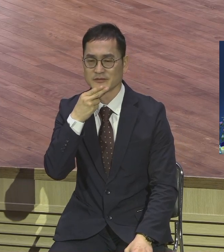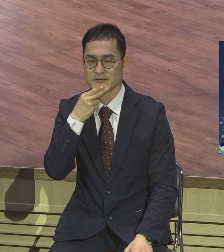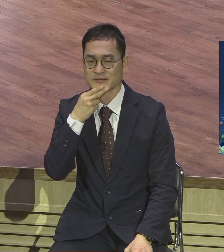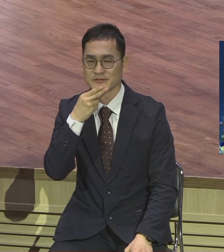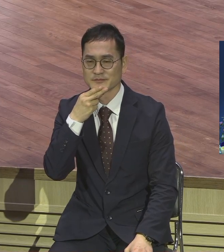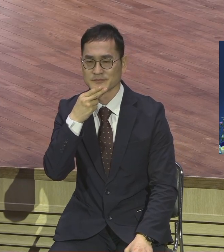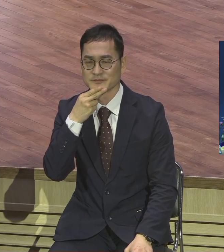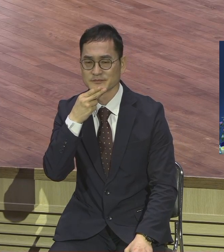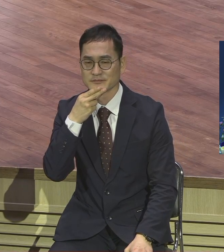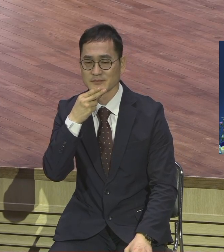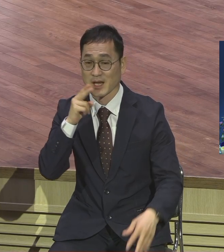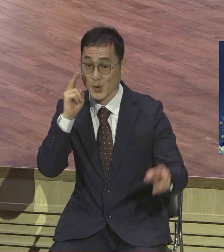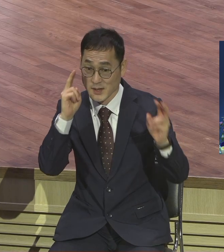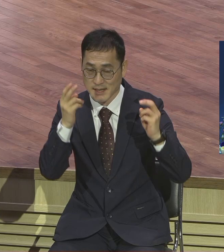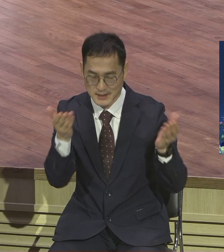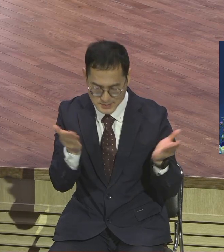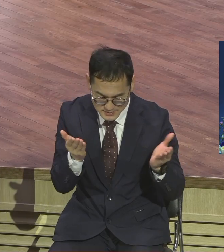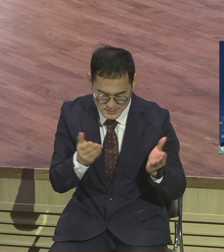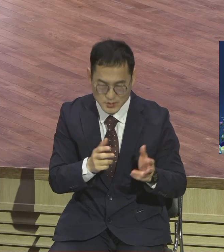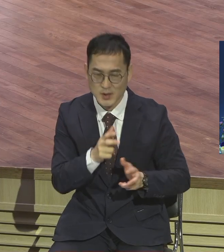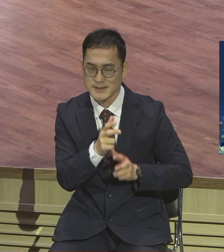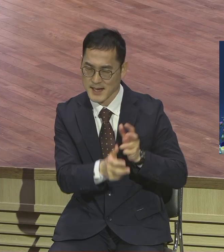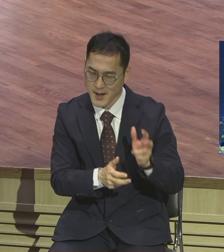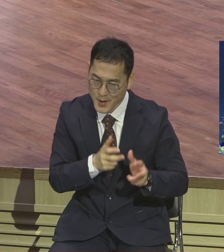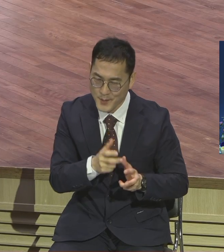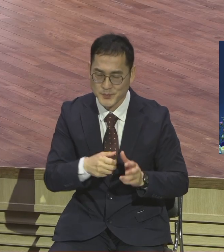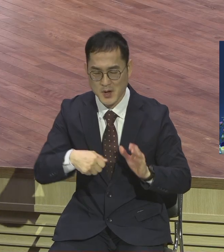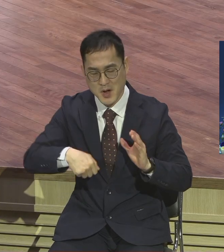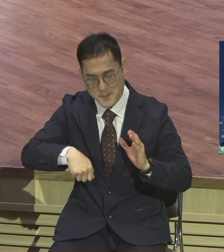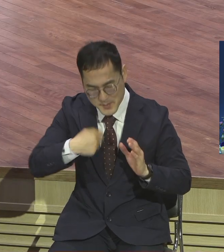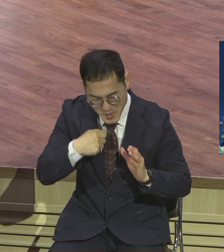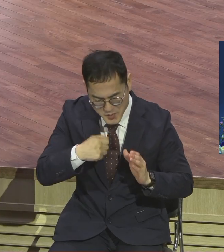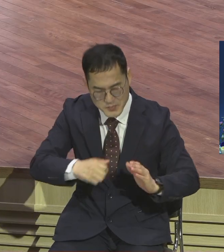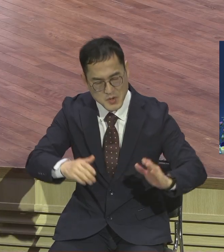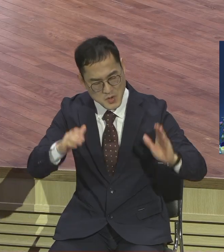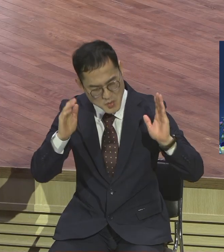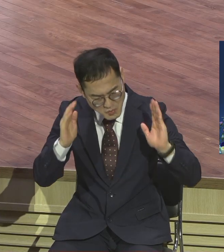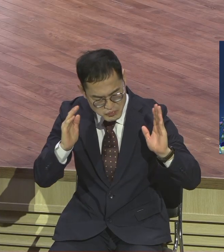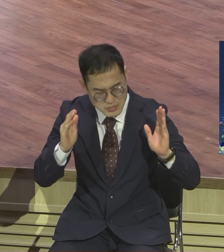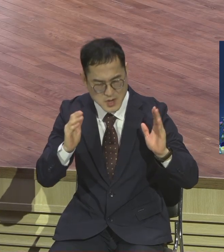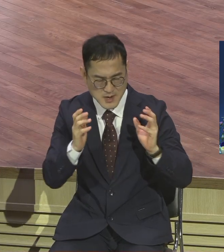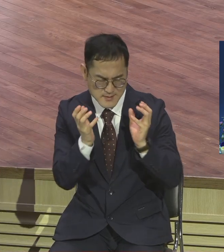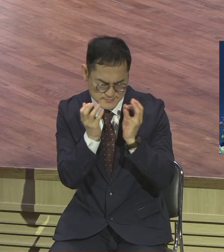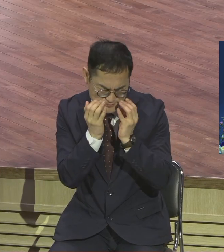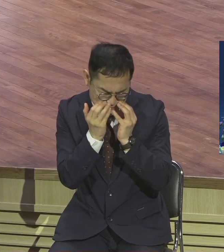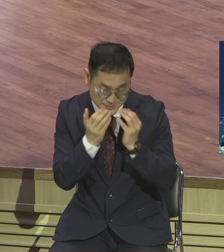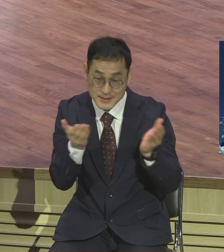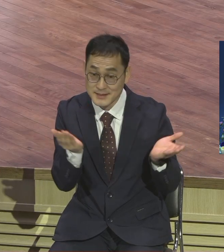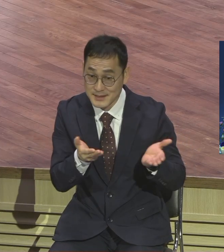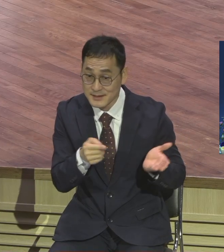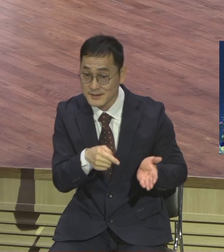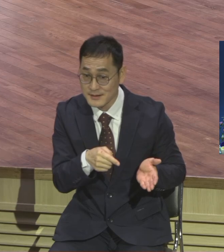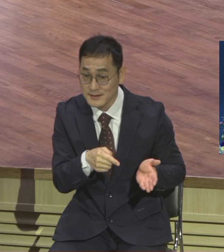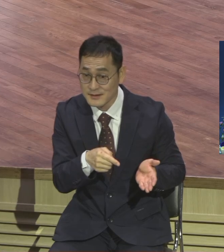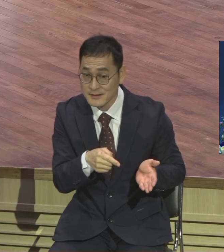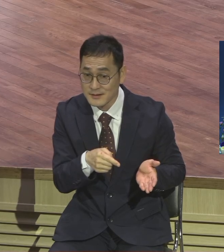사업을 해도 밥을 먹든지 공부를 하든지 뭘 하든지 모두 포커스를 어디에 맞춰야 되느냐